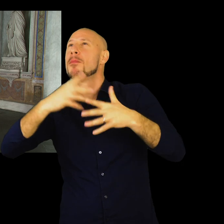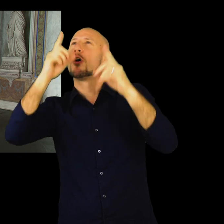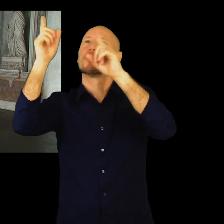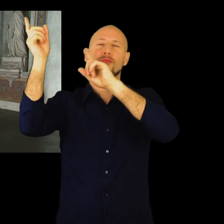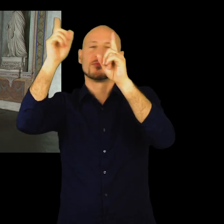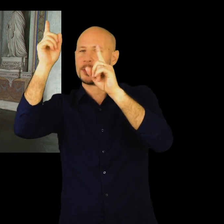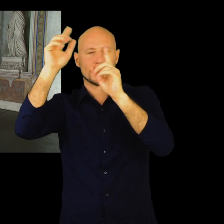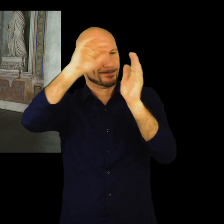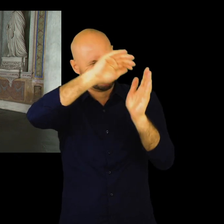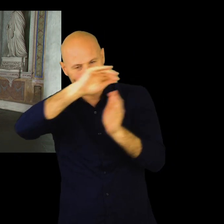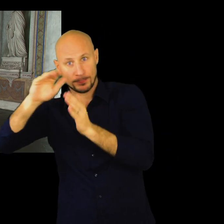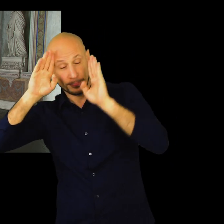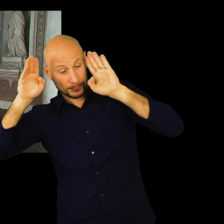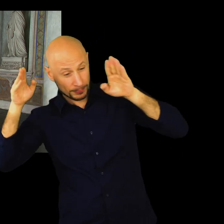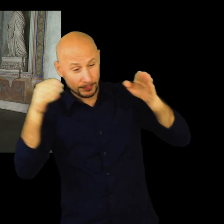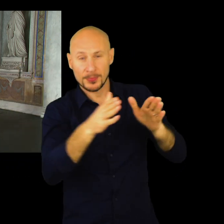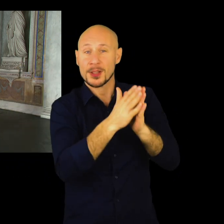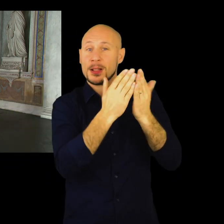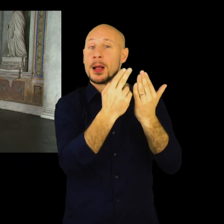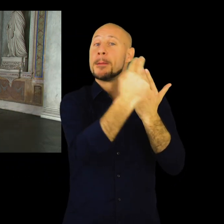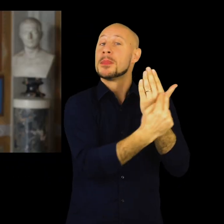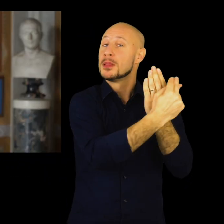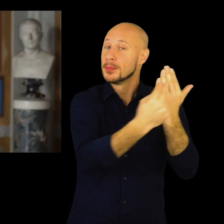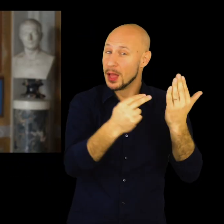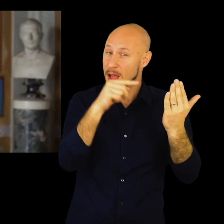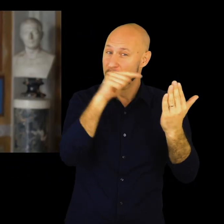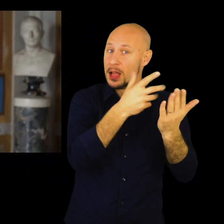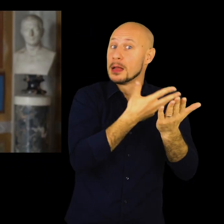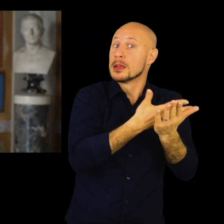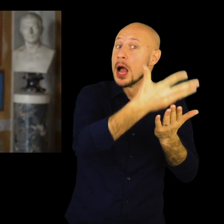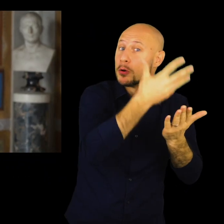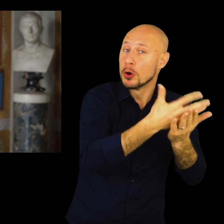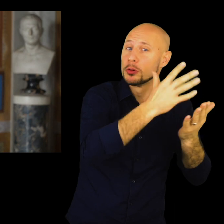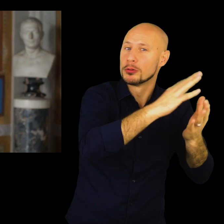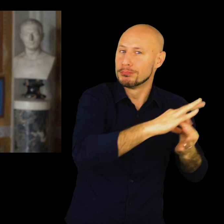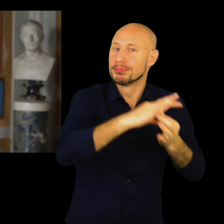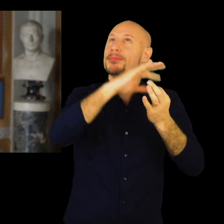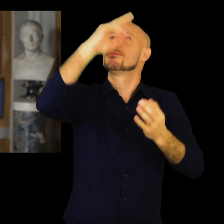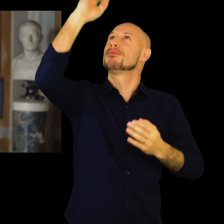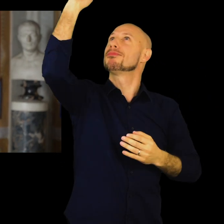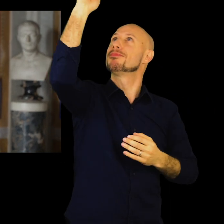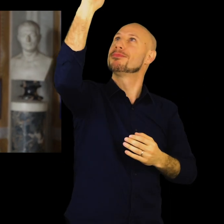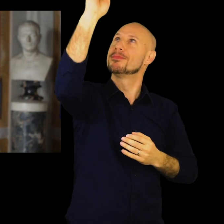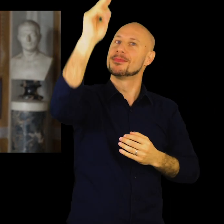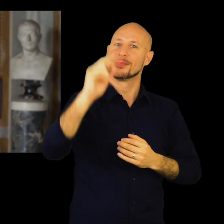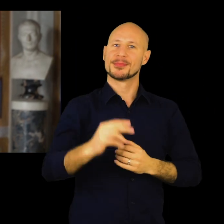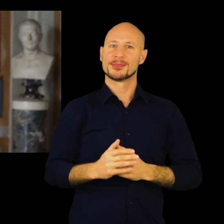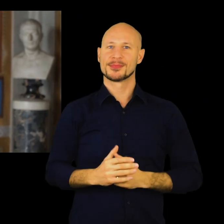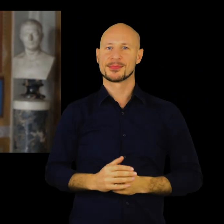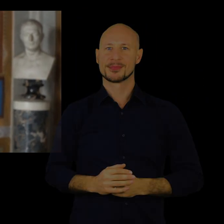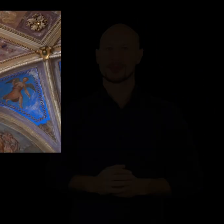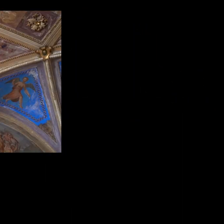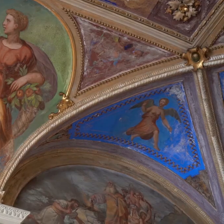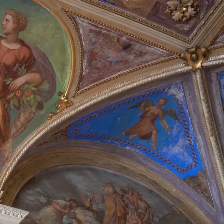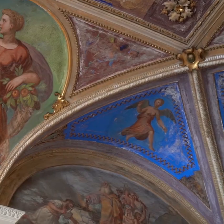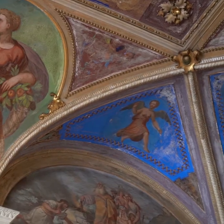decidono di mettere da parte, per le proprie decorazioni, le battaglie fra eroi e gli amori fra dei, per dipingere, quindi, le storie della Bibbia.